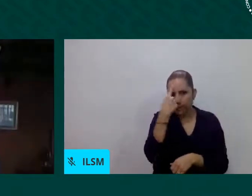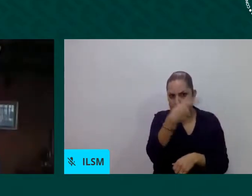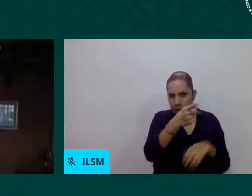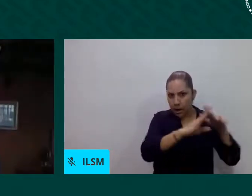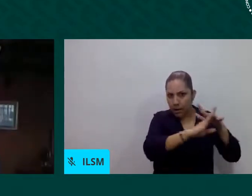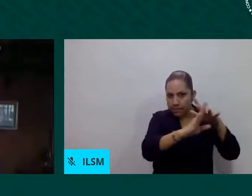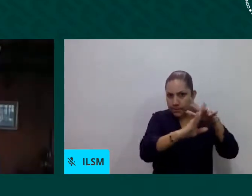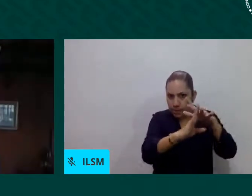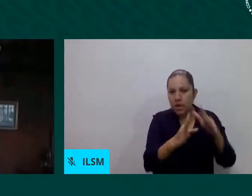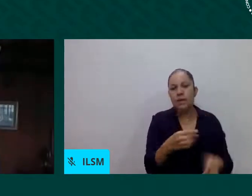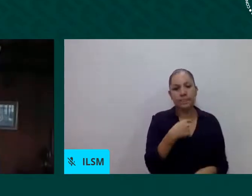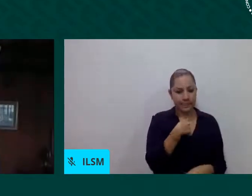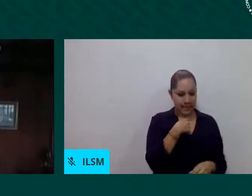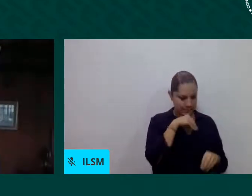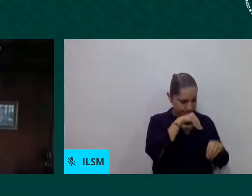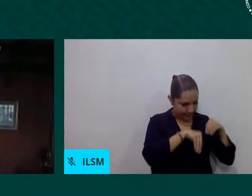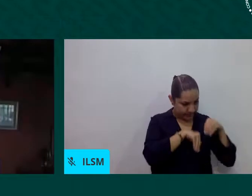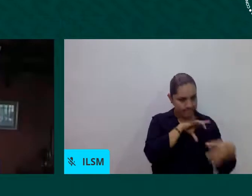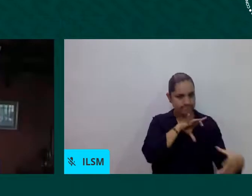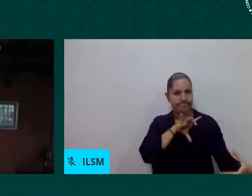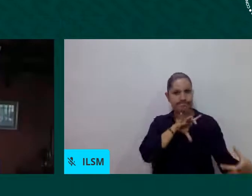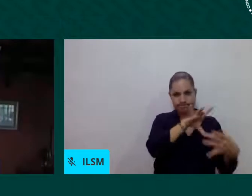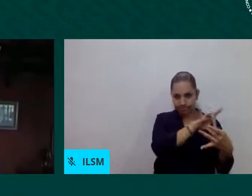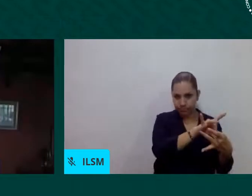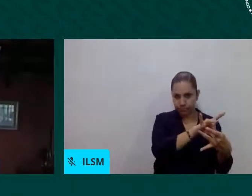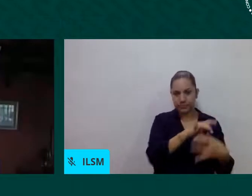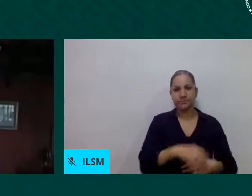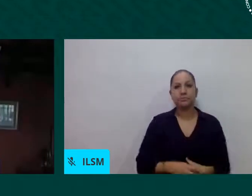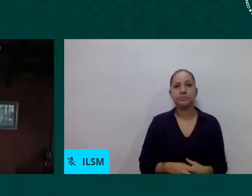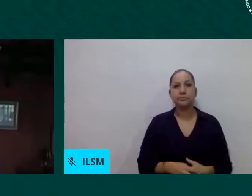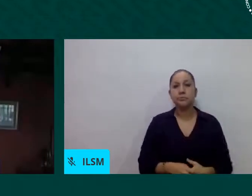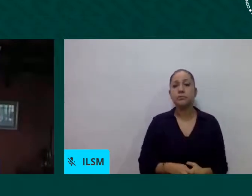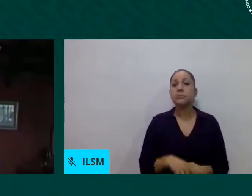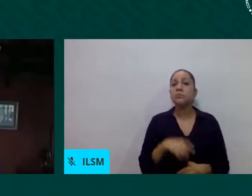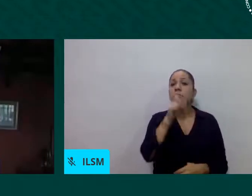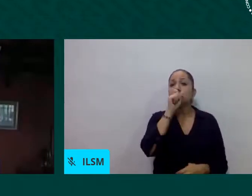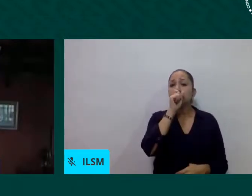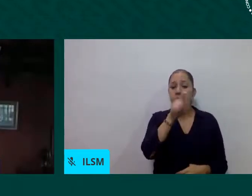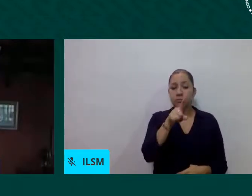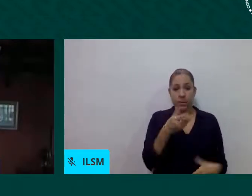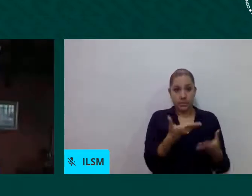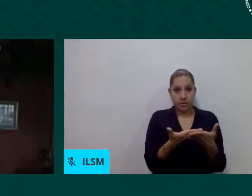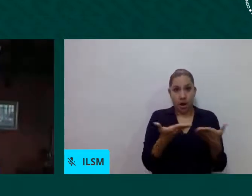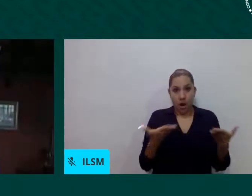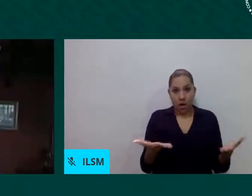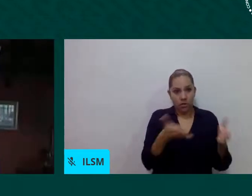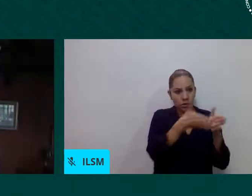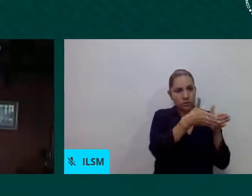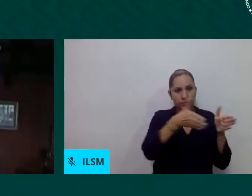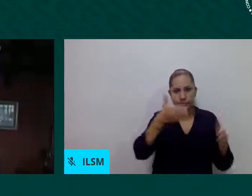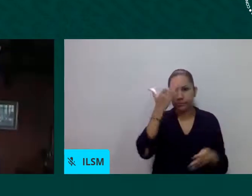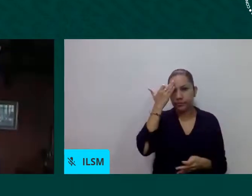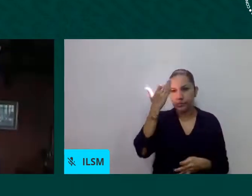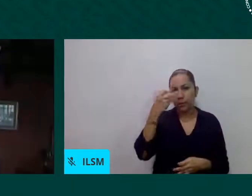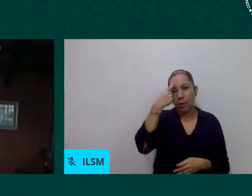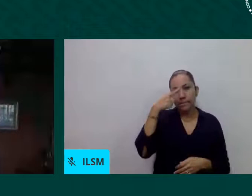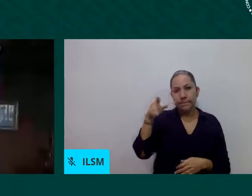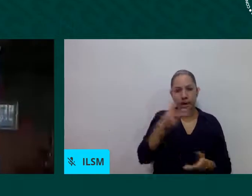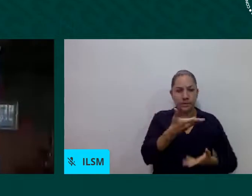por abrir un servicio de atención de orientación a las personas migrantes y refugiadas en un